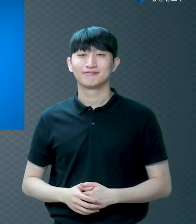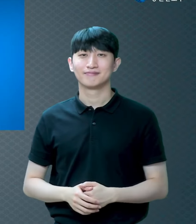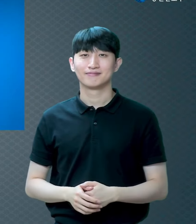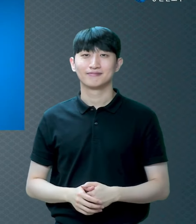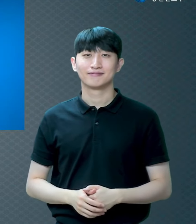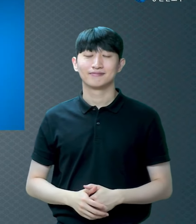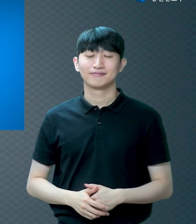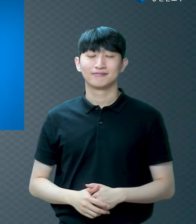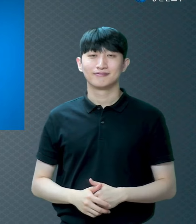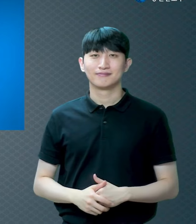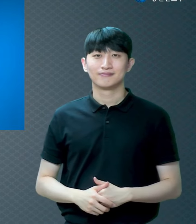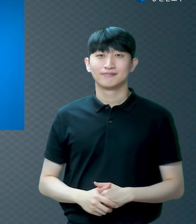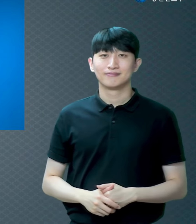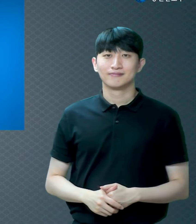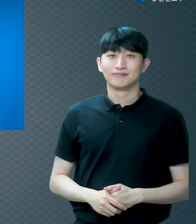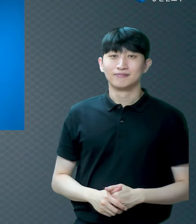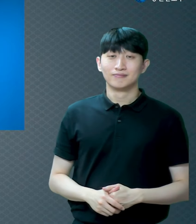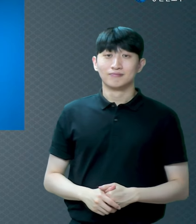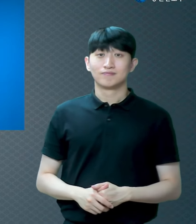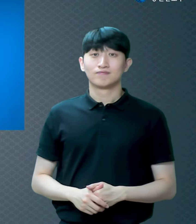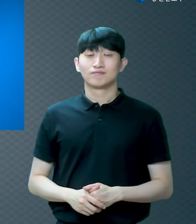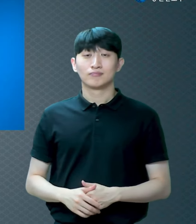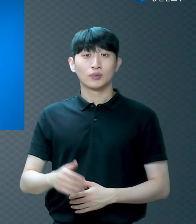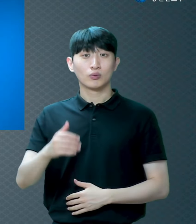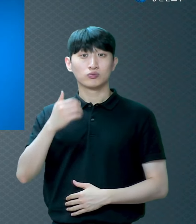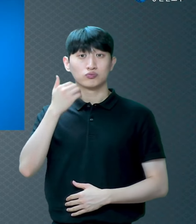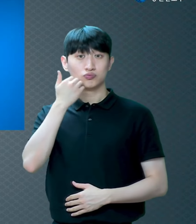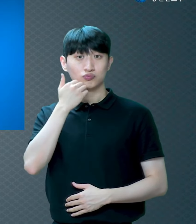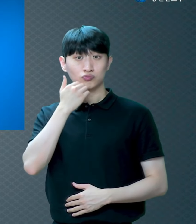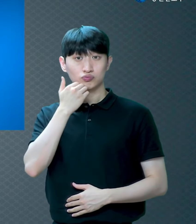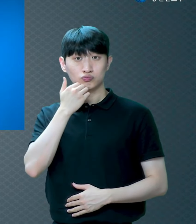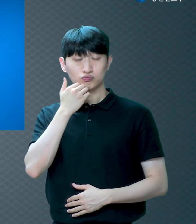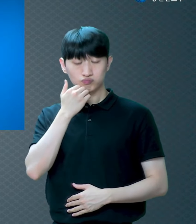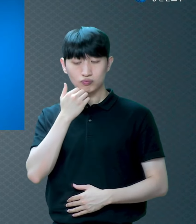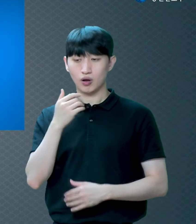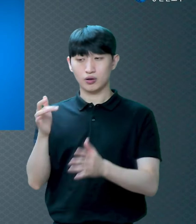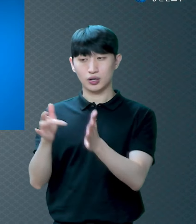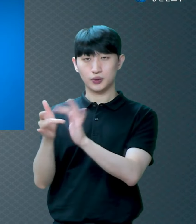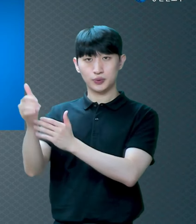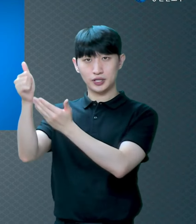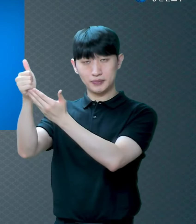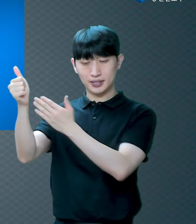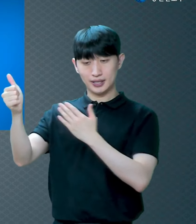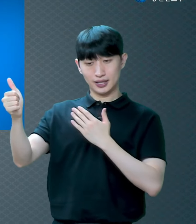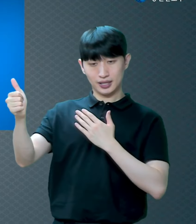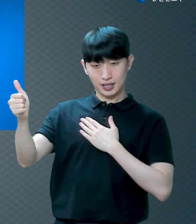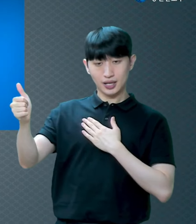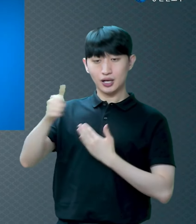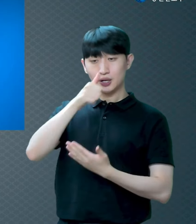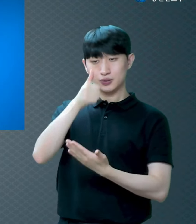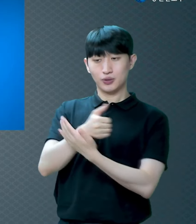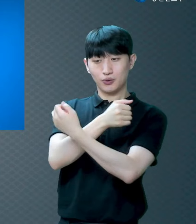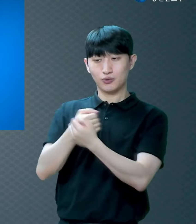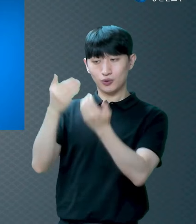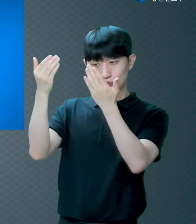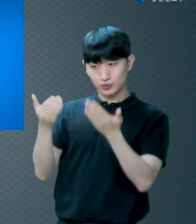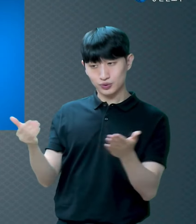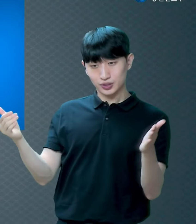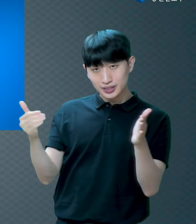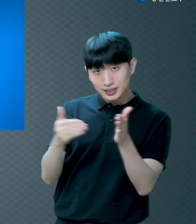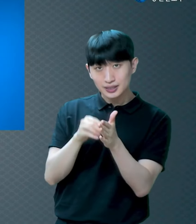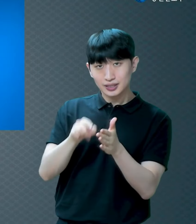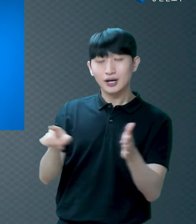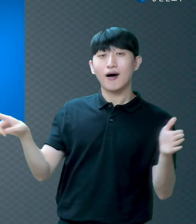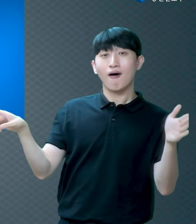이번에 어떤 분들은 예수님이 십자가에서 내 죄를 용서한 걸 믿고 기뻐하시는 분들